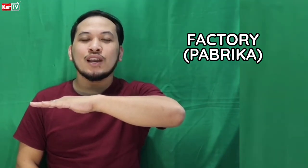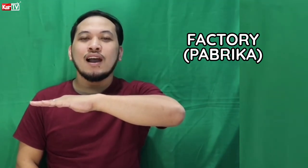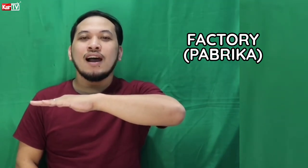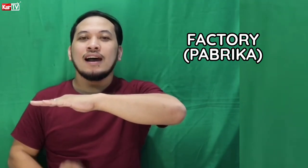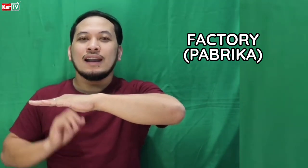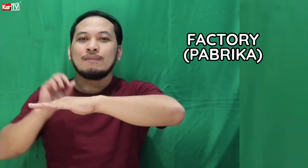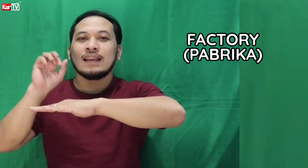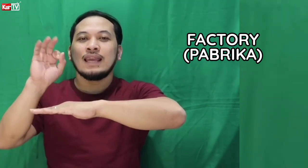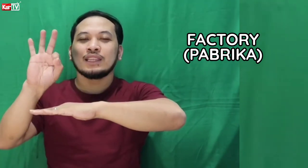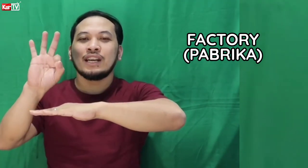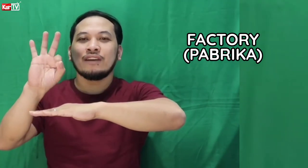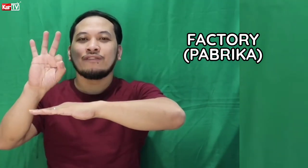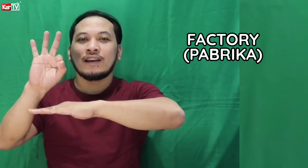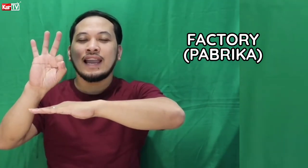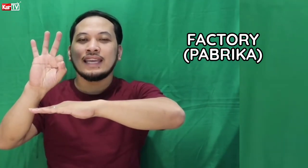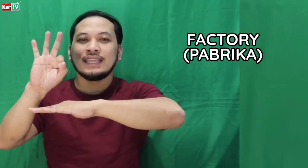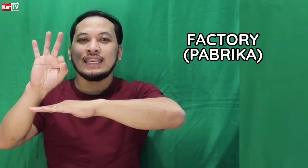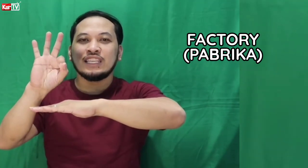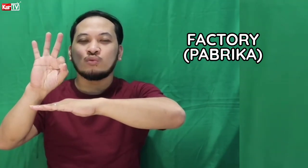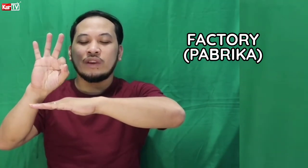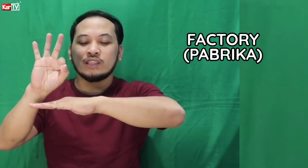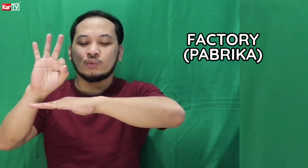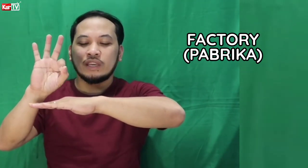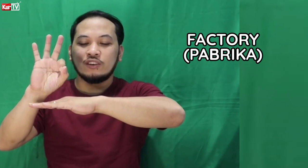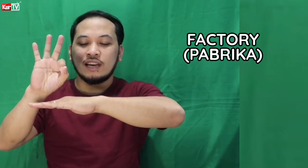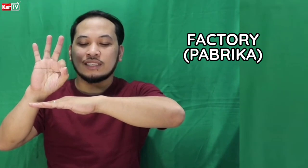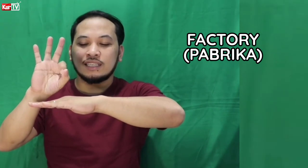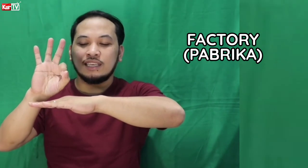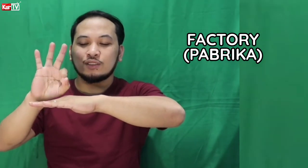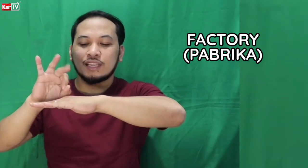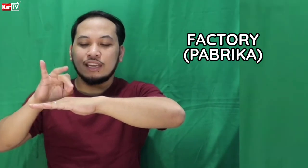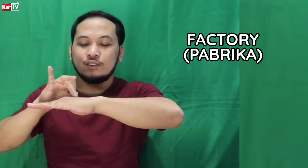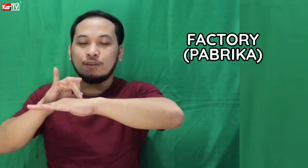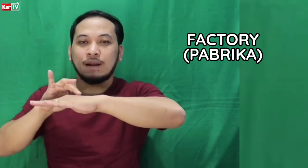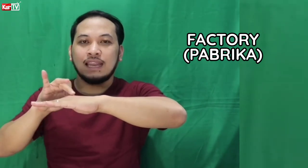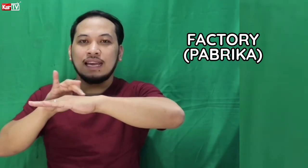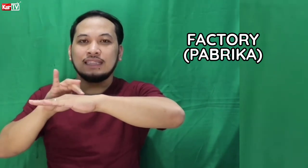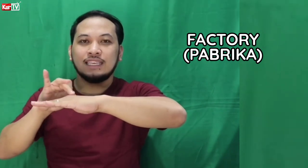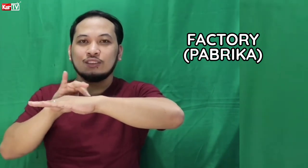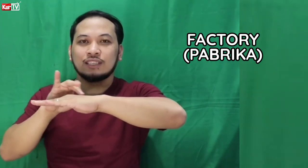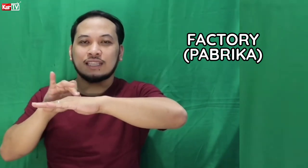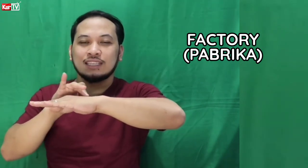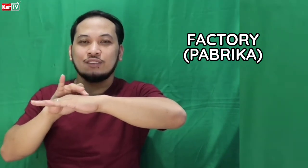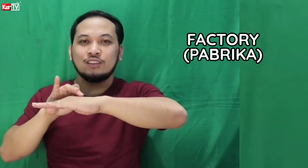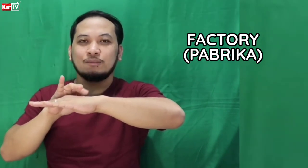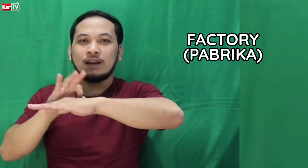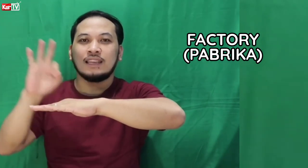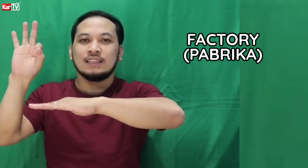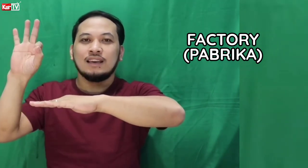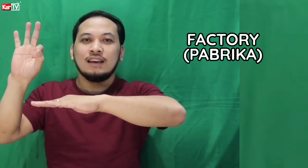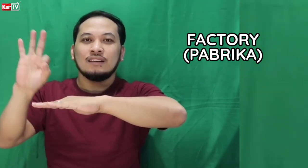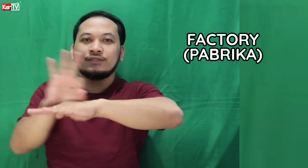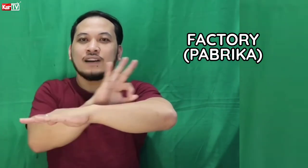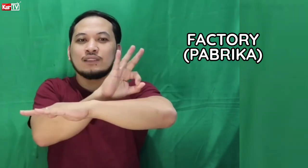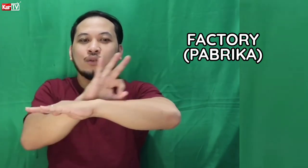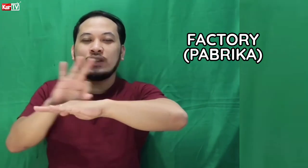mag-letter F ka. And then iswing-swing nyo lang siya dito sa inyong palad. Dito sa taas ng inyong palad. Factory.